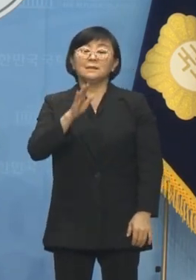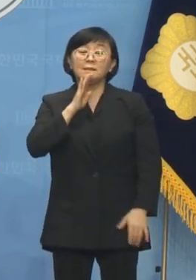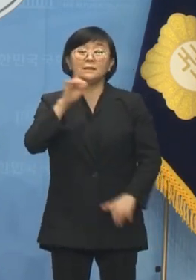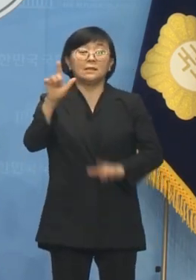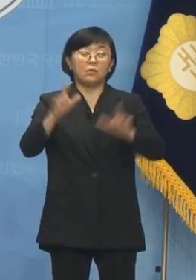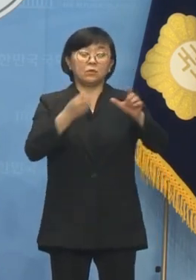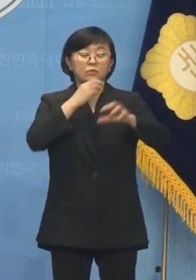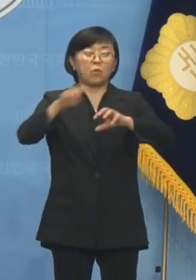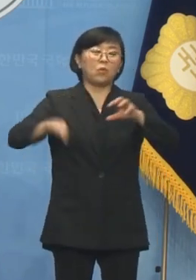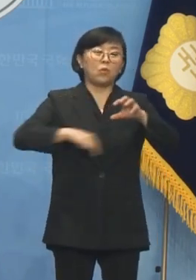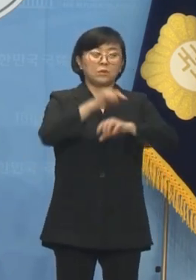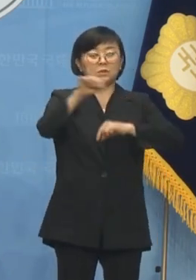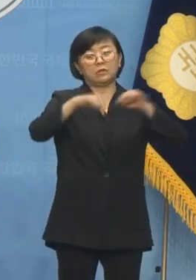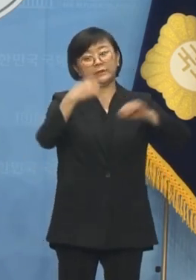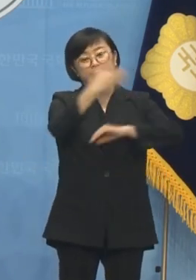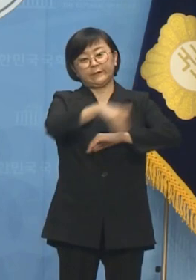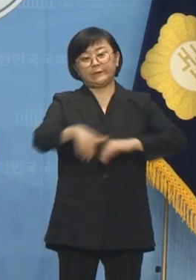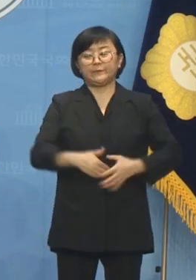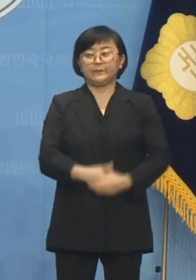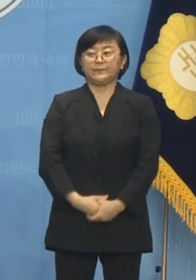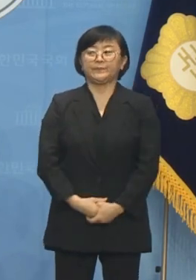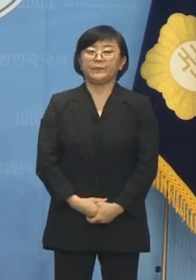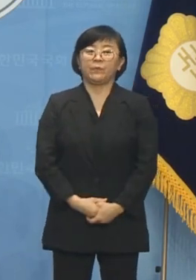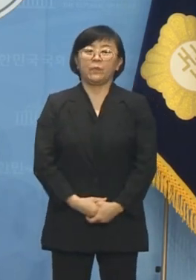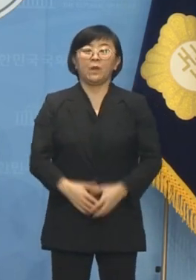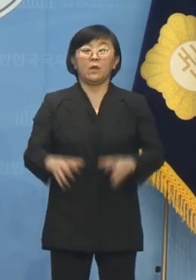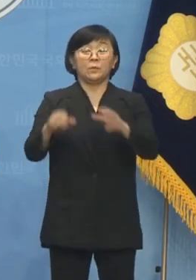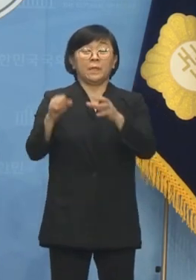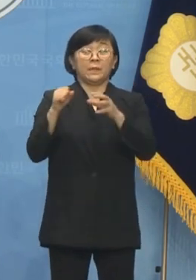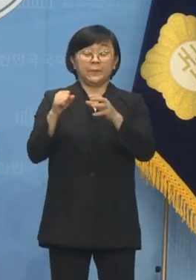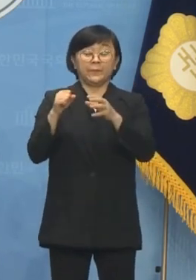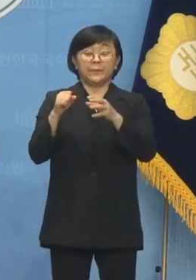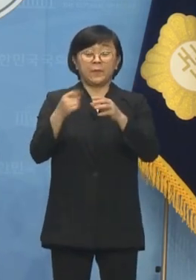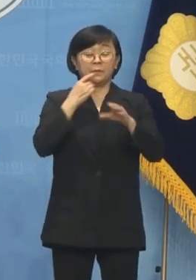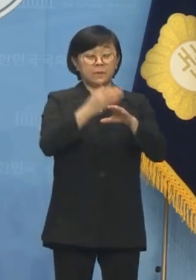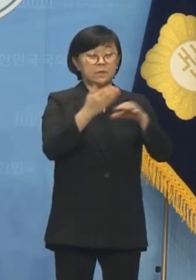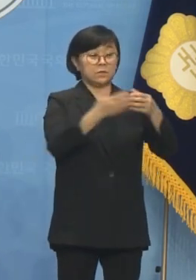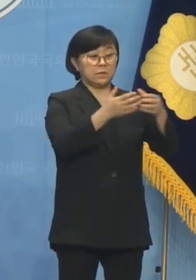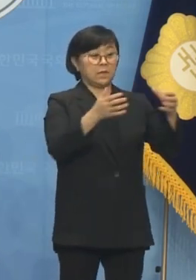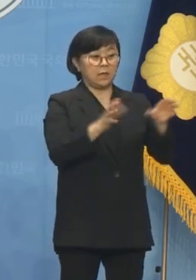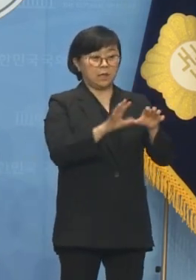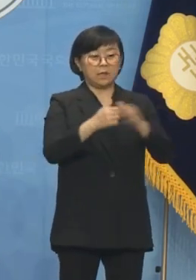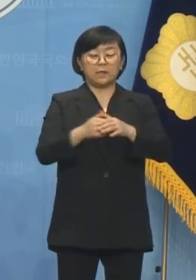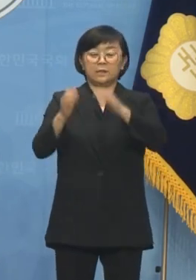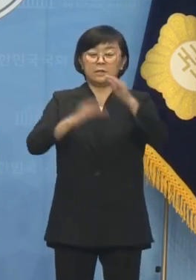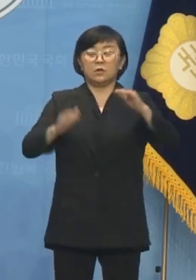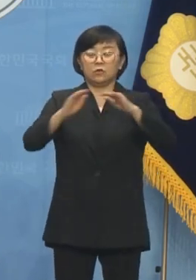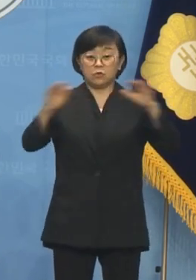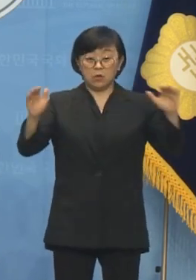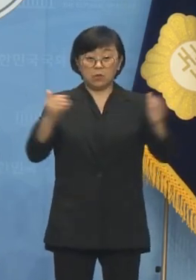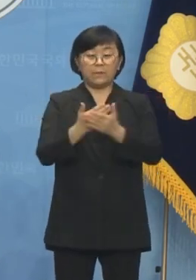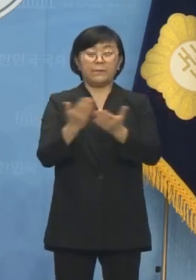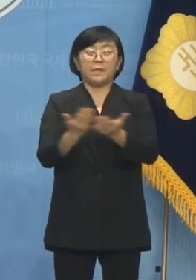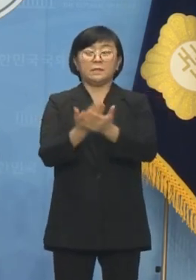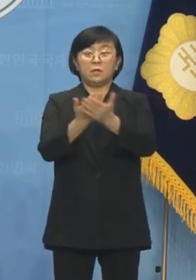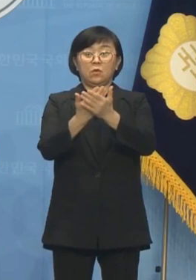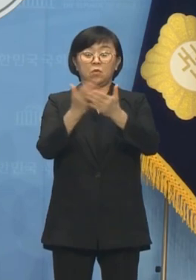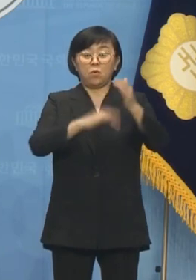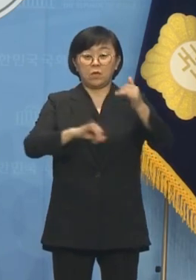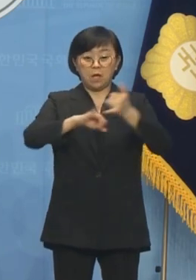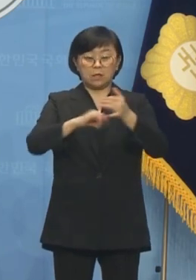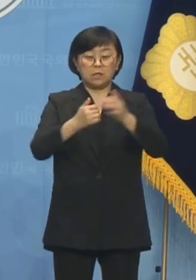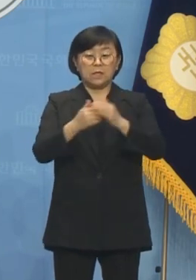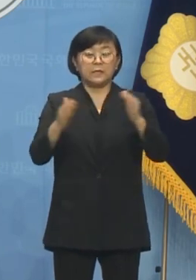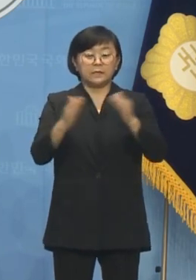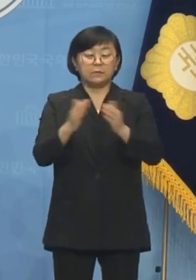수도권 중심 정책입니다. 국민의힘과 더불어민주당의 지역균형 발전 공약은 곧